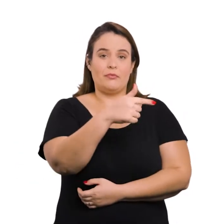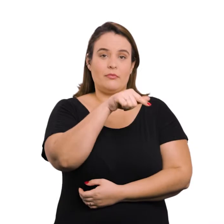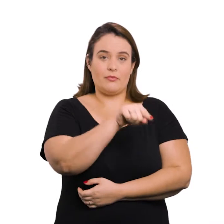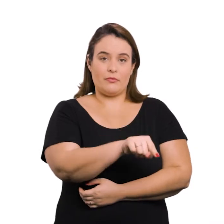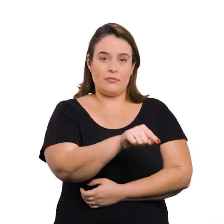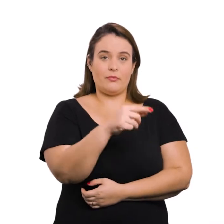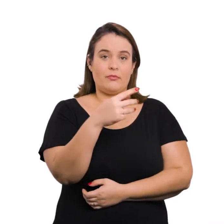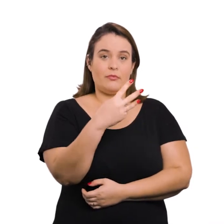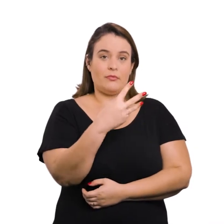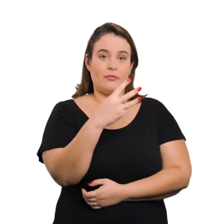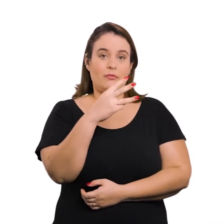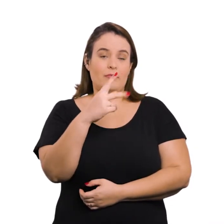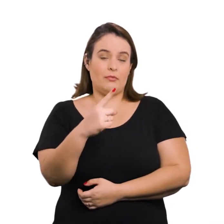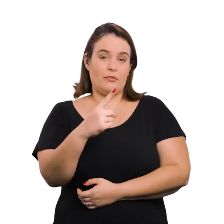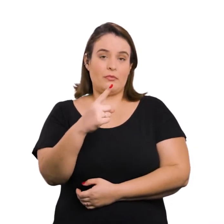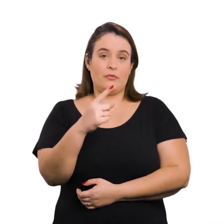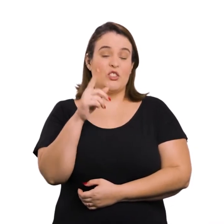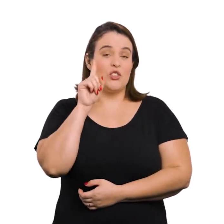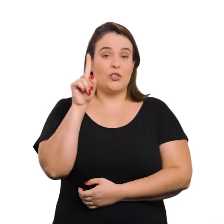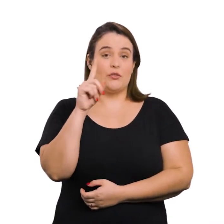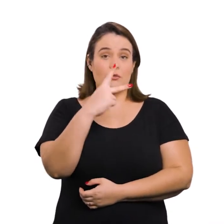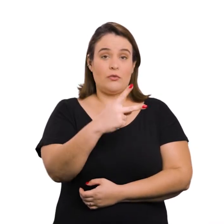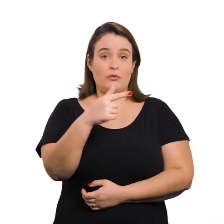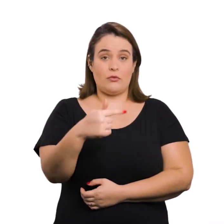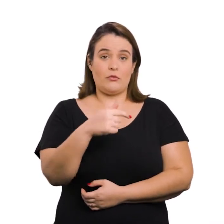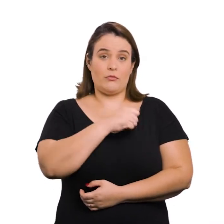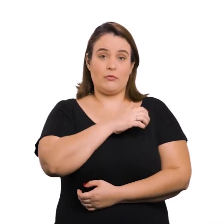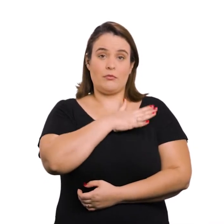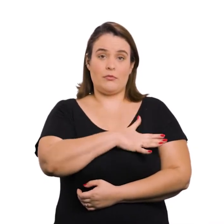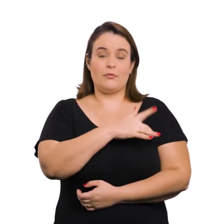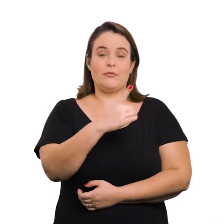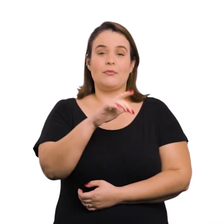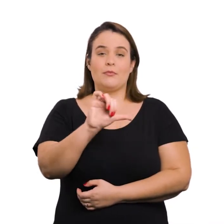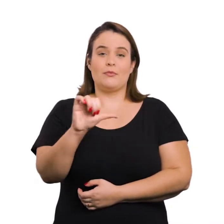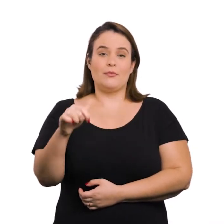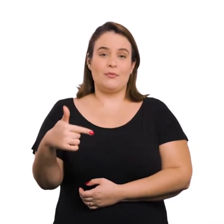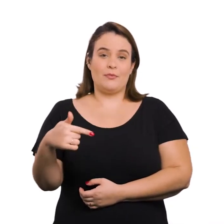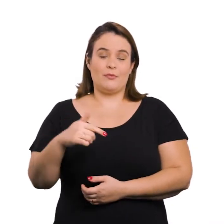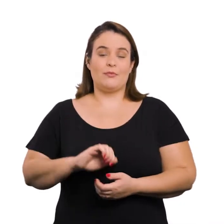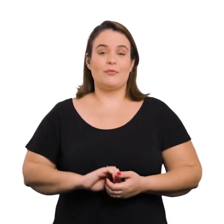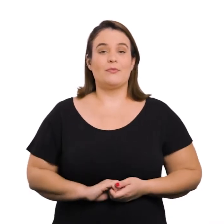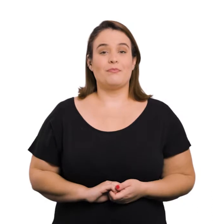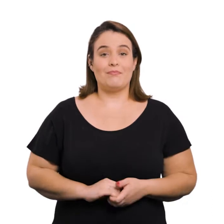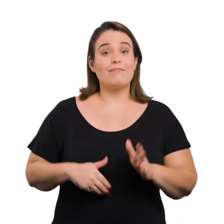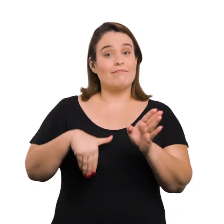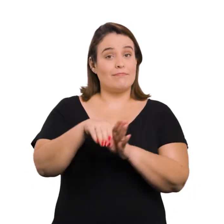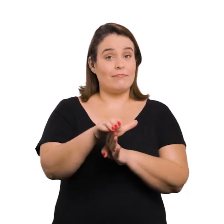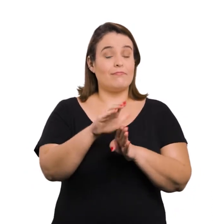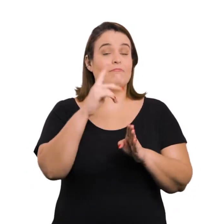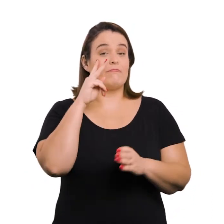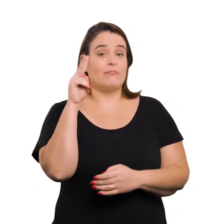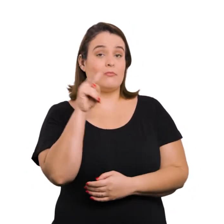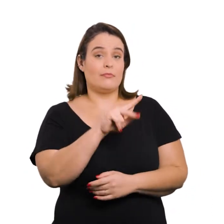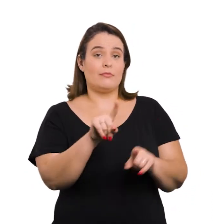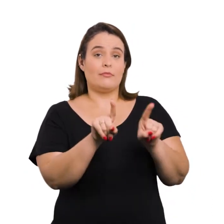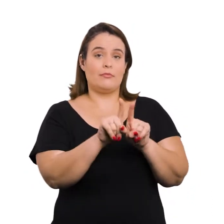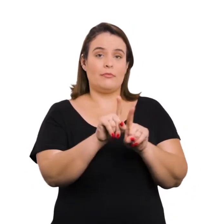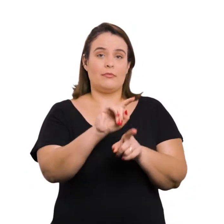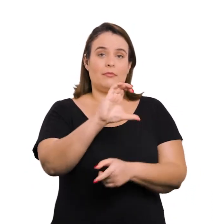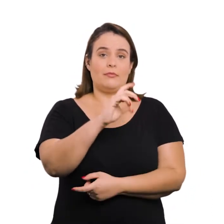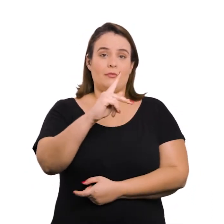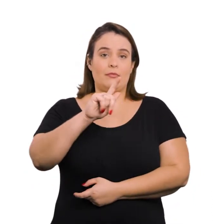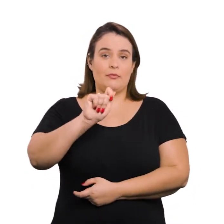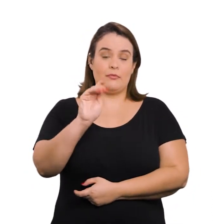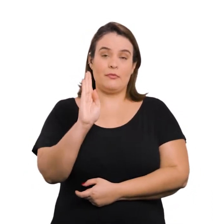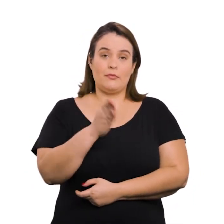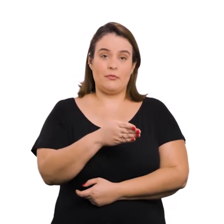nº 37.031, de 27 de agosto de 1997. Consulte também a Resolução